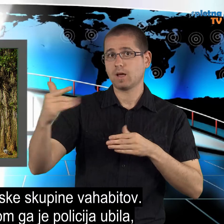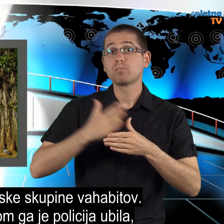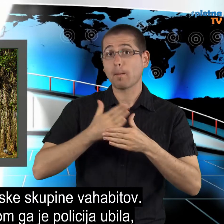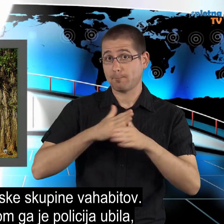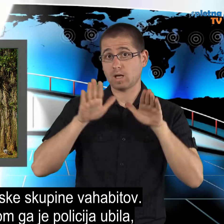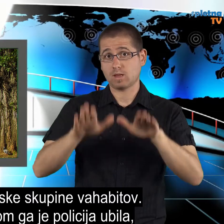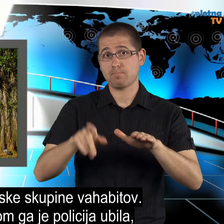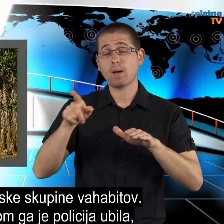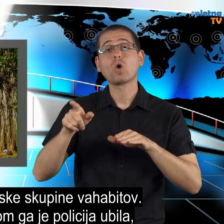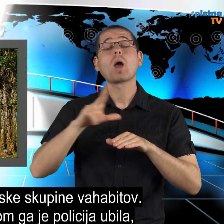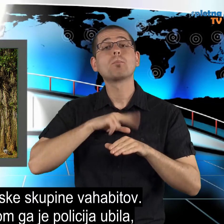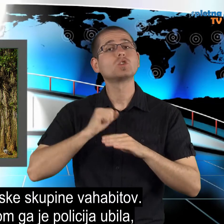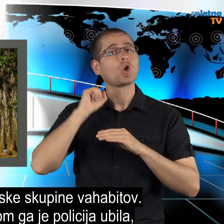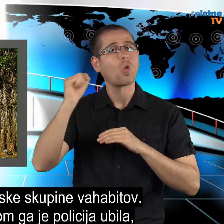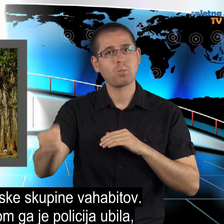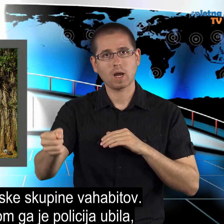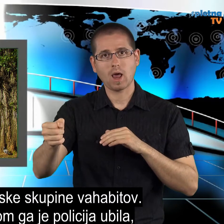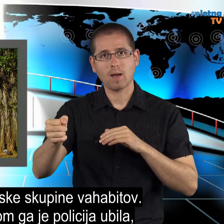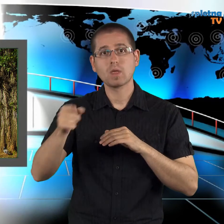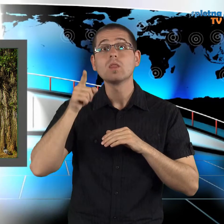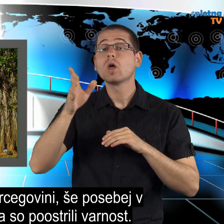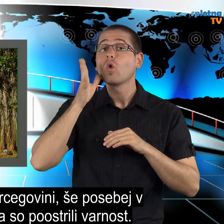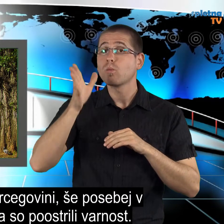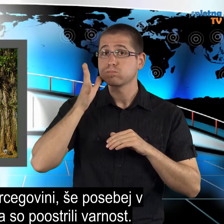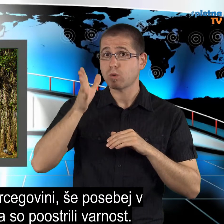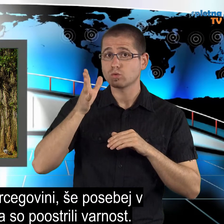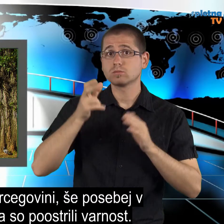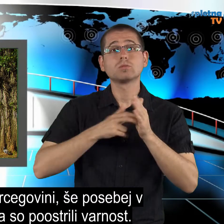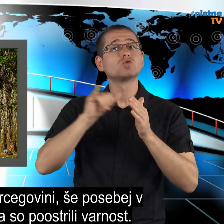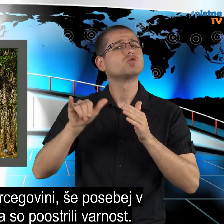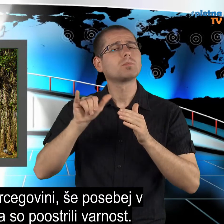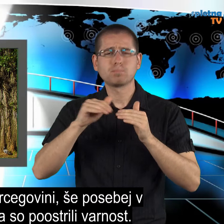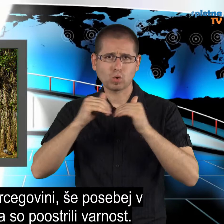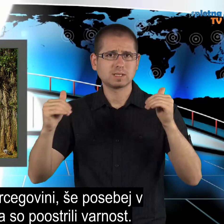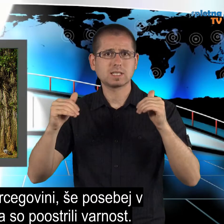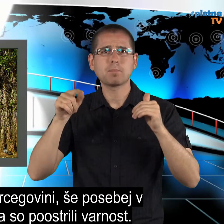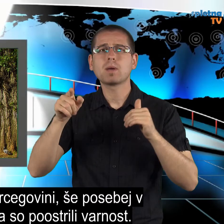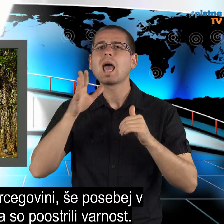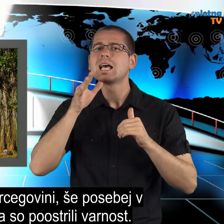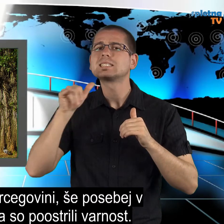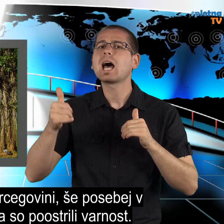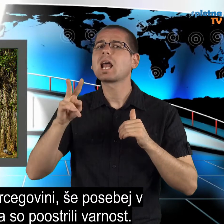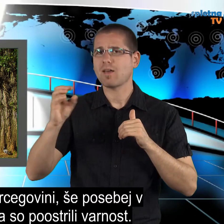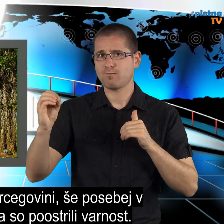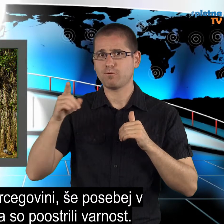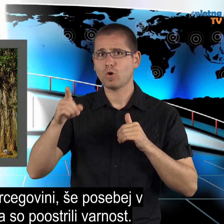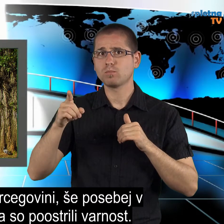med napadom ga je policija ubila v Bosni in Hrcegovini, še posebej v Sarajevu, pa so povstrili varnost.